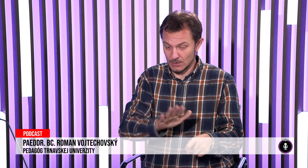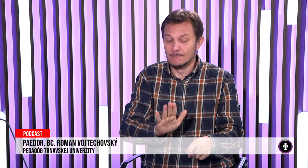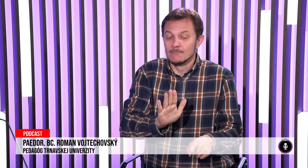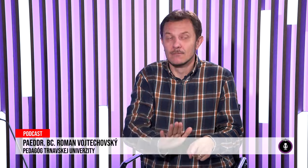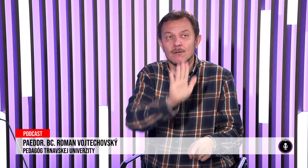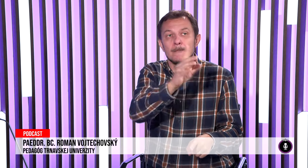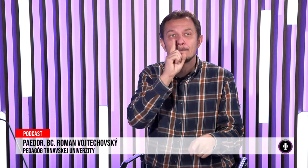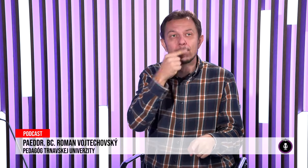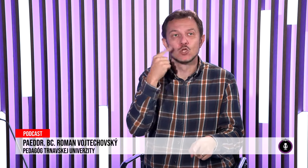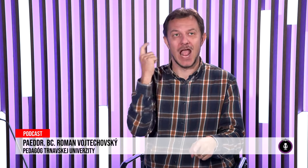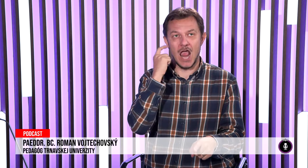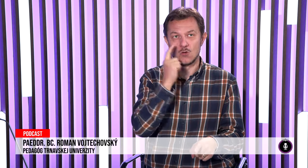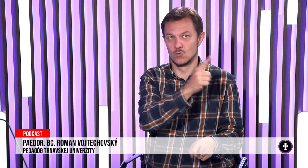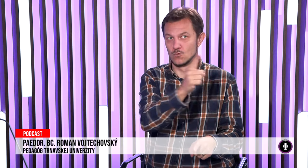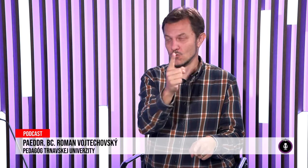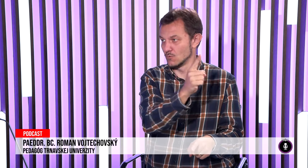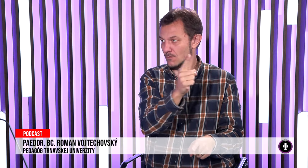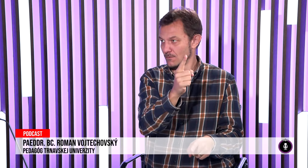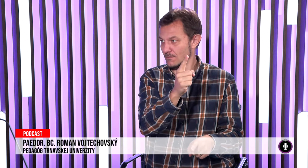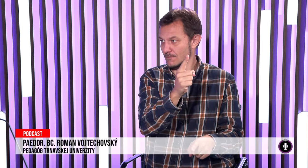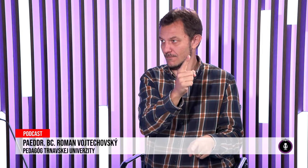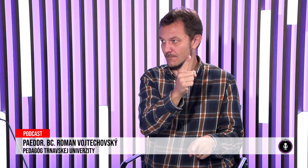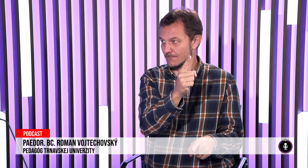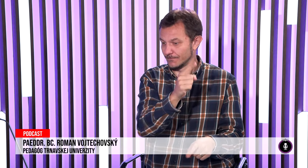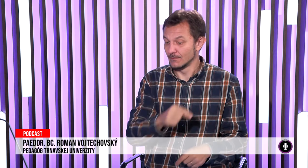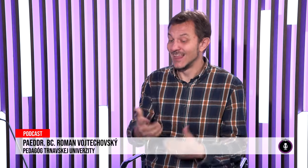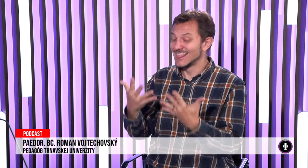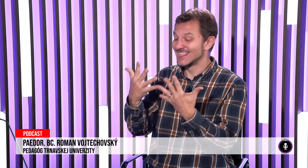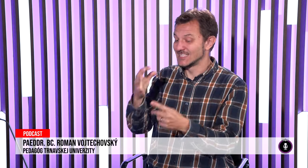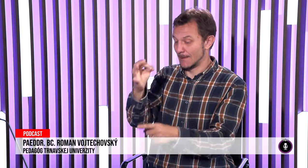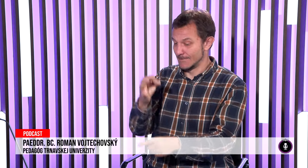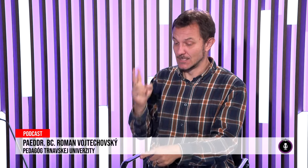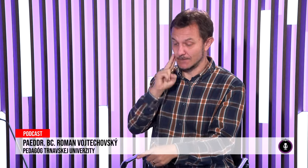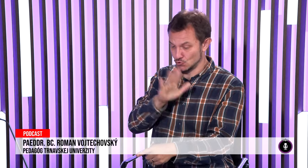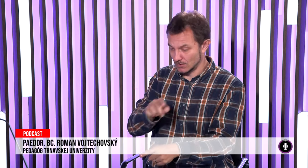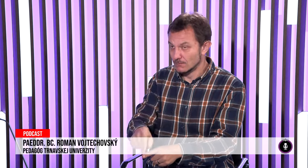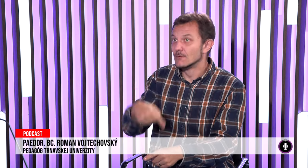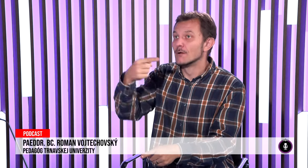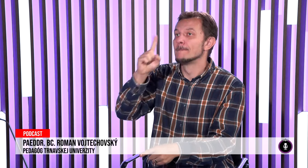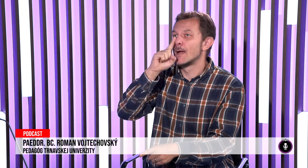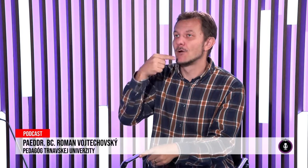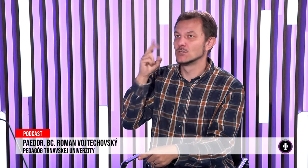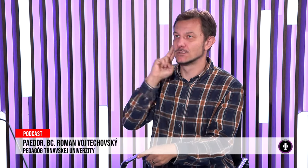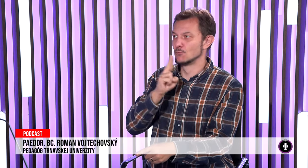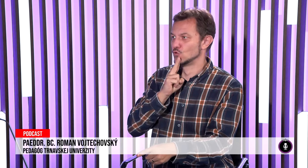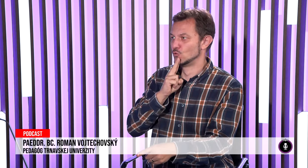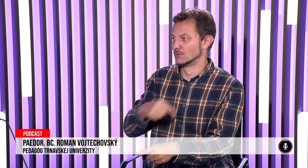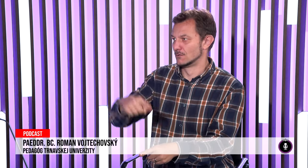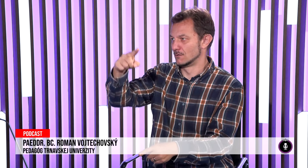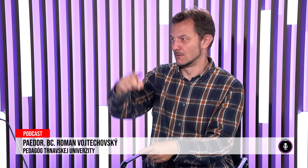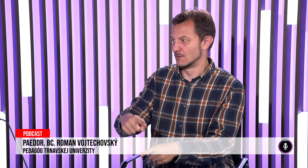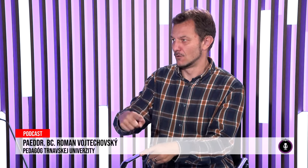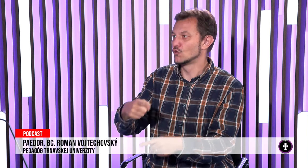90% nepočujúcich detí má rodičov počujúcich. A 10% nepočujúcich detí má